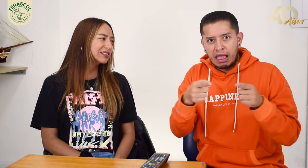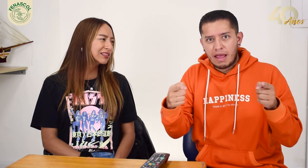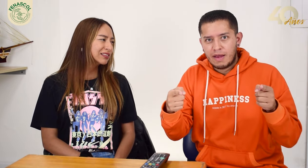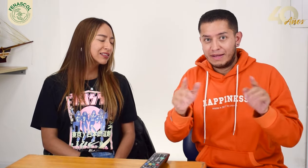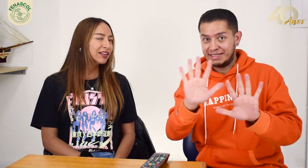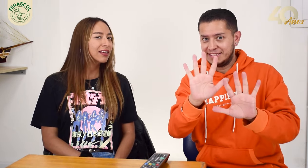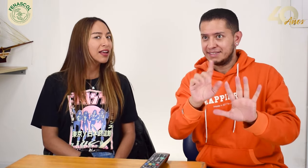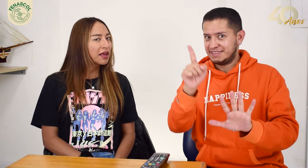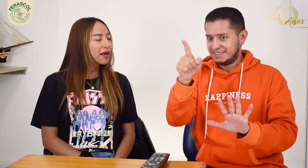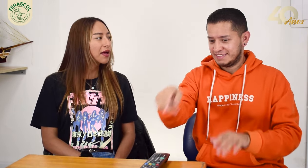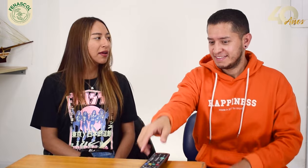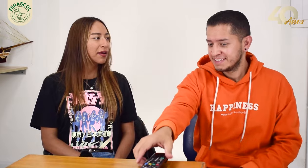Pero no me quiero extender, mira